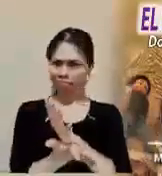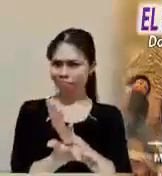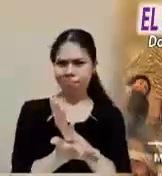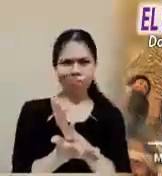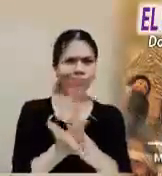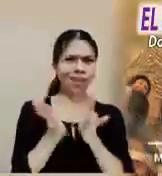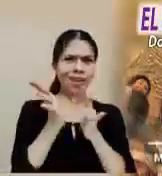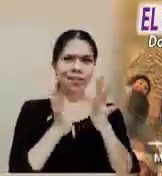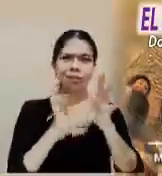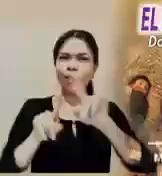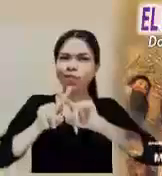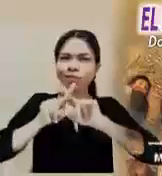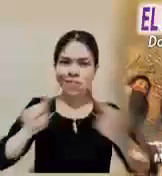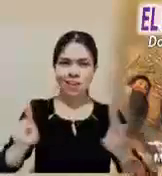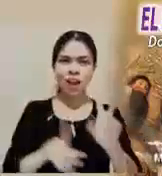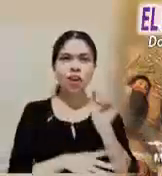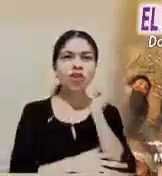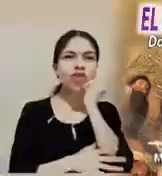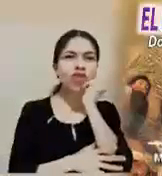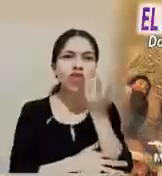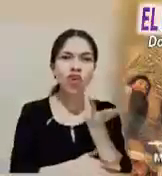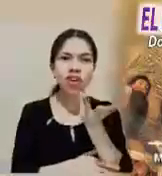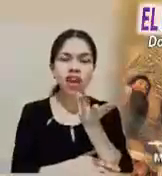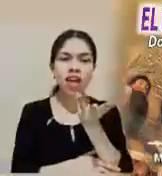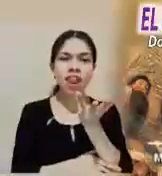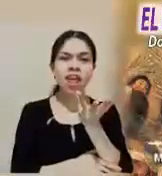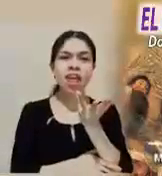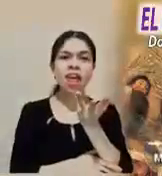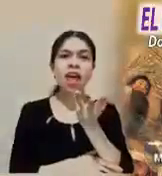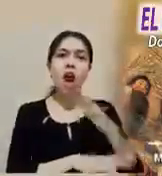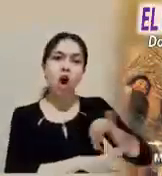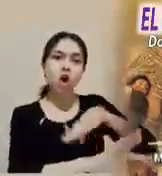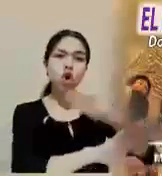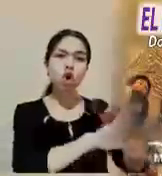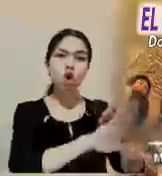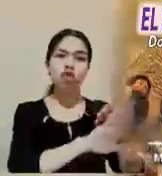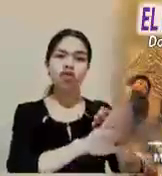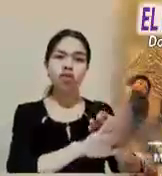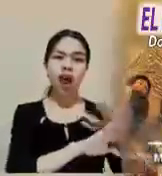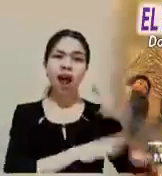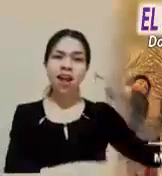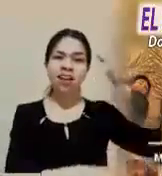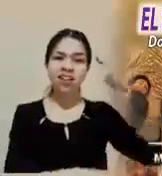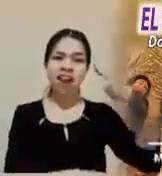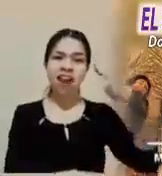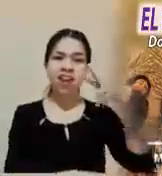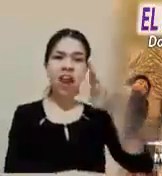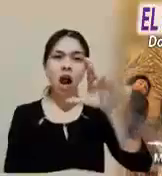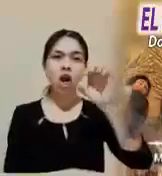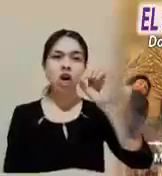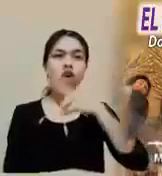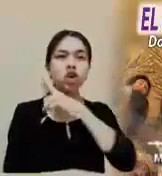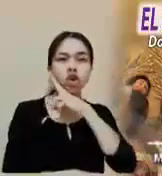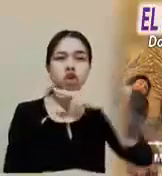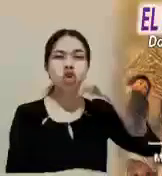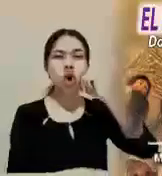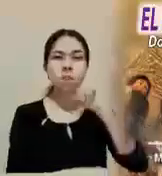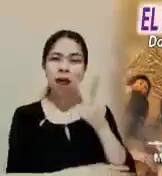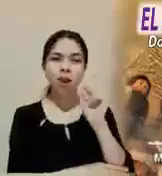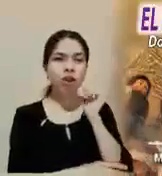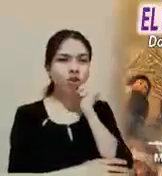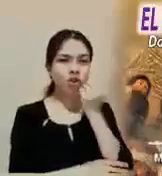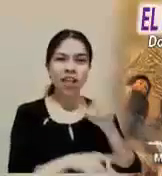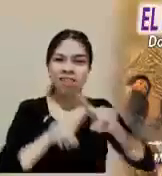Jesús no se apoya en la violencia, no emprende una insurrección contra Roma. Su poder es de carácter